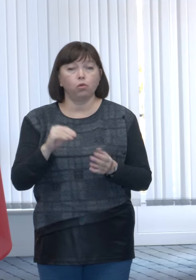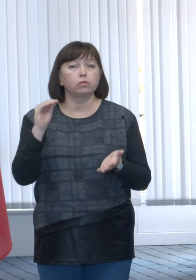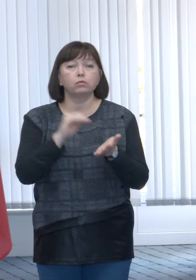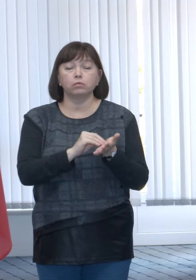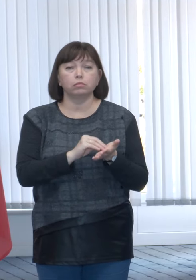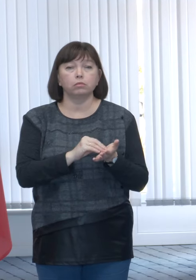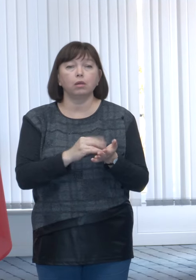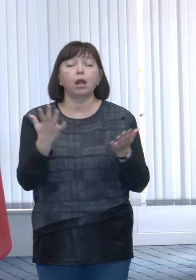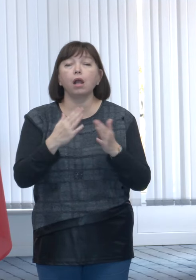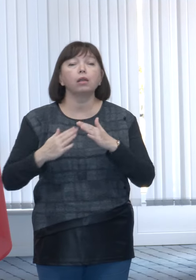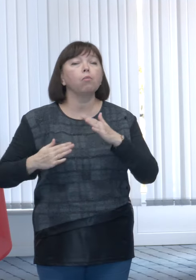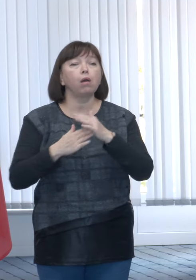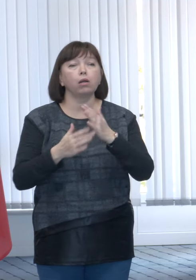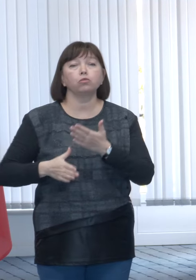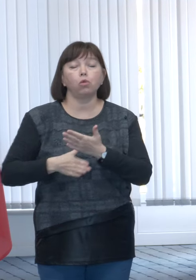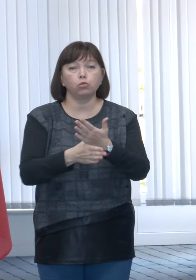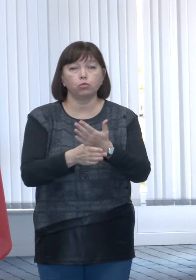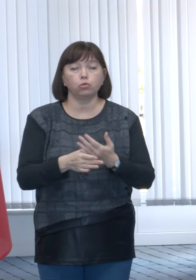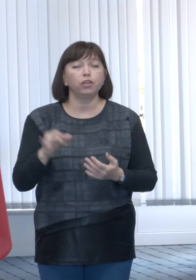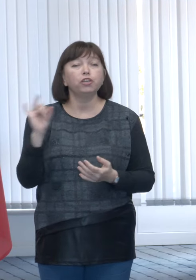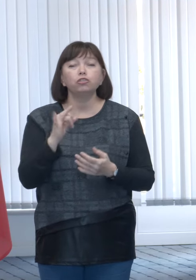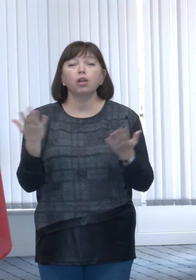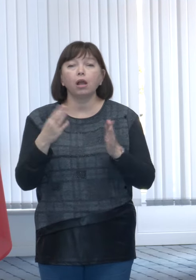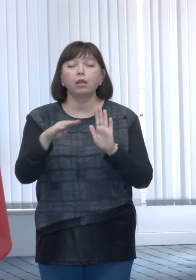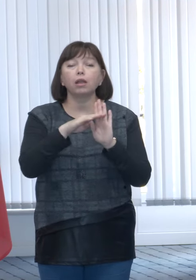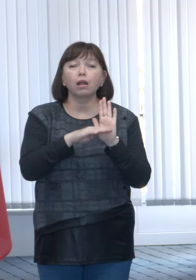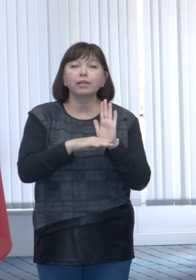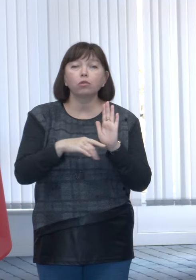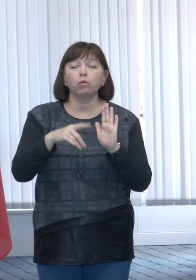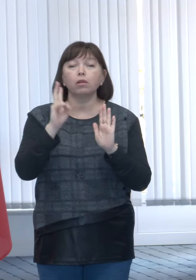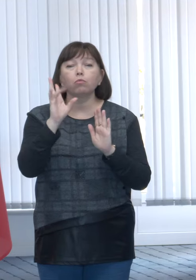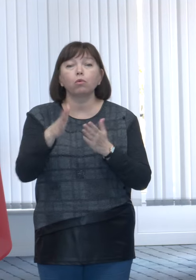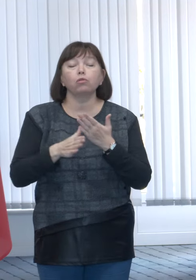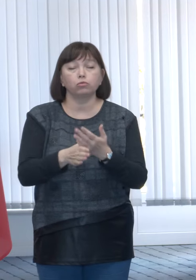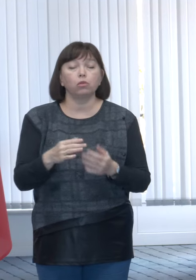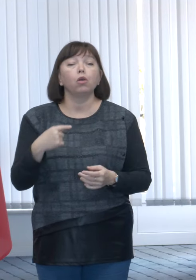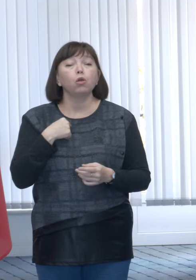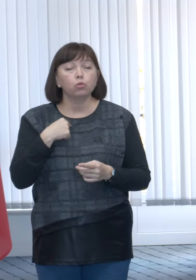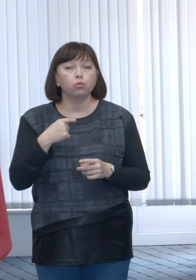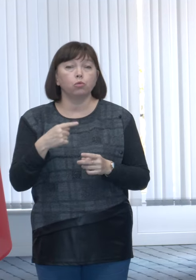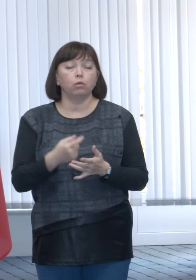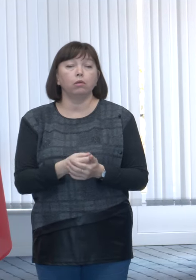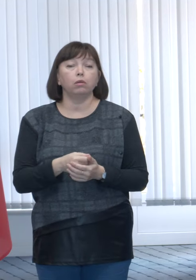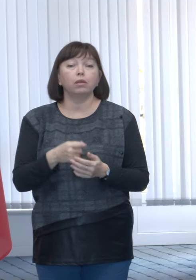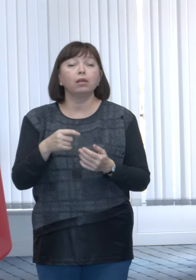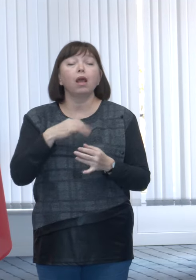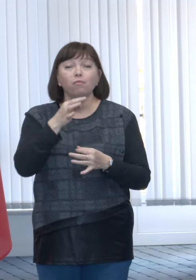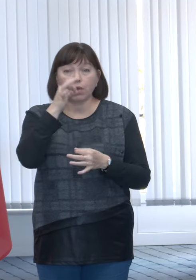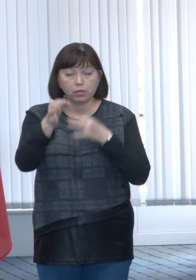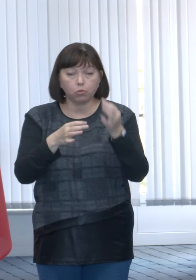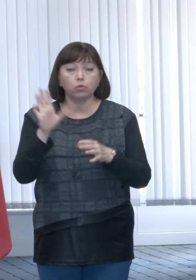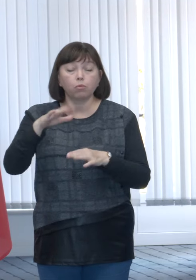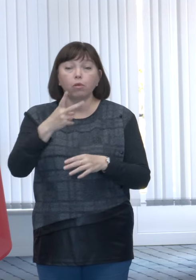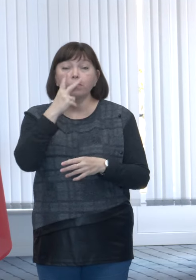acestui ajutor mai departe, nici categoriile de lugebine. Noi am clarificat aceste aspecte, urmează să le